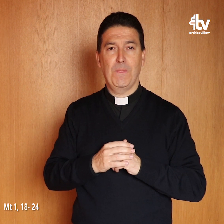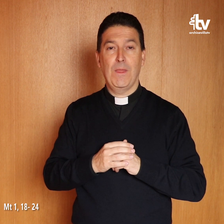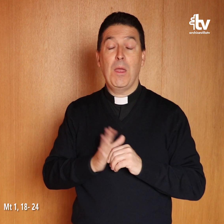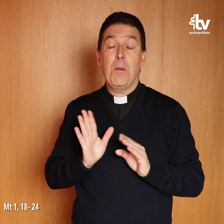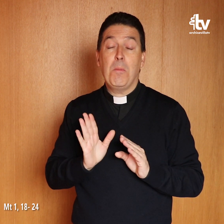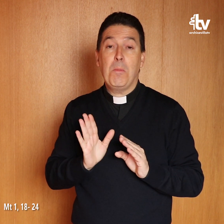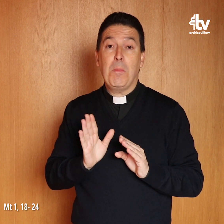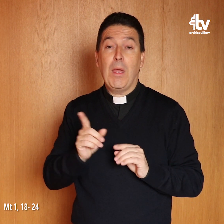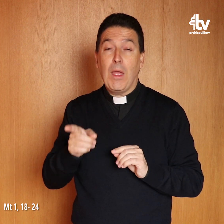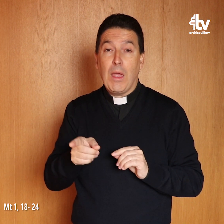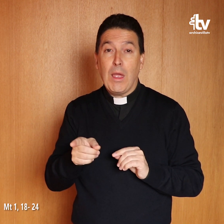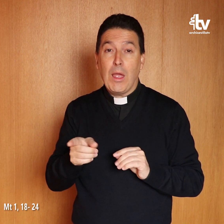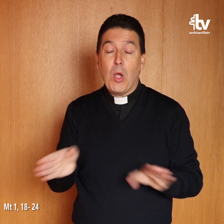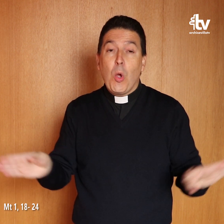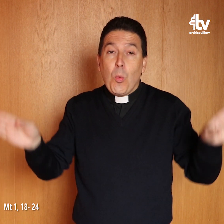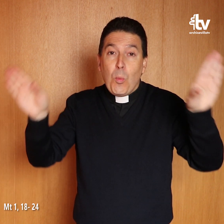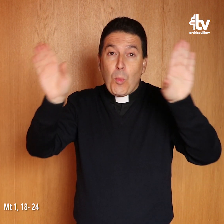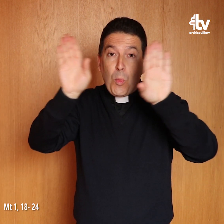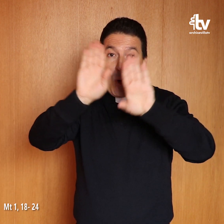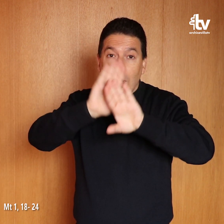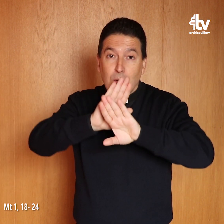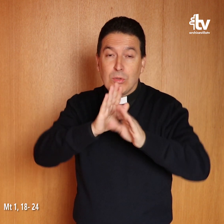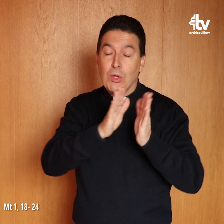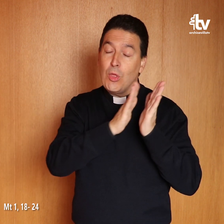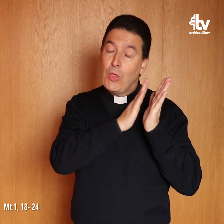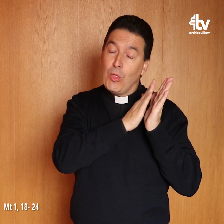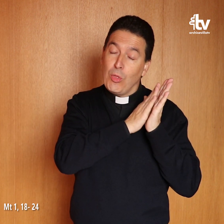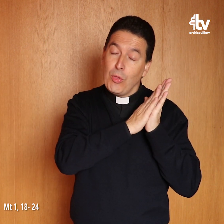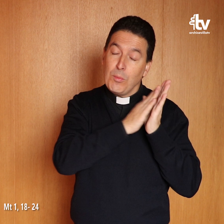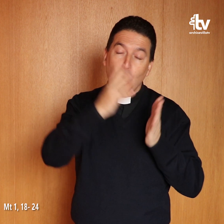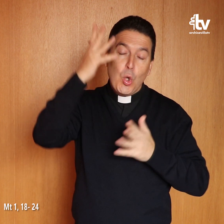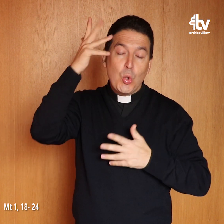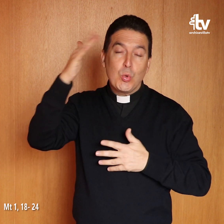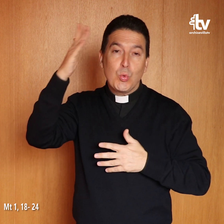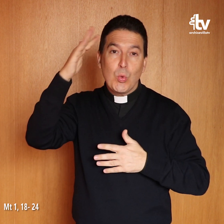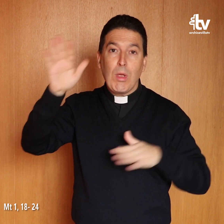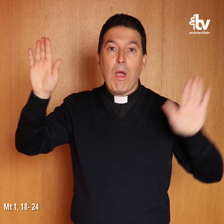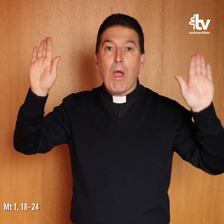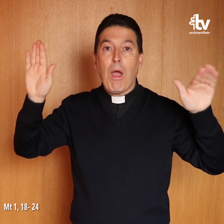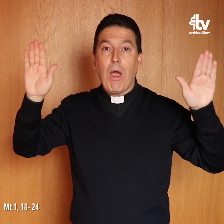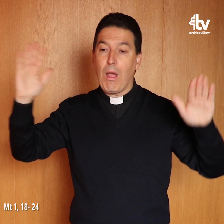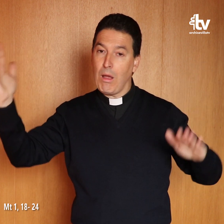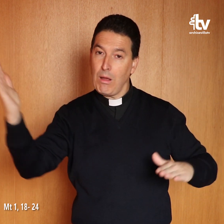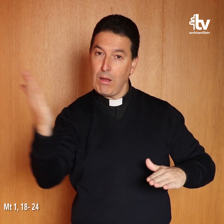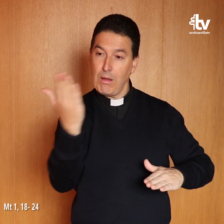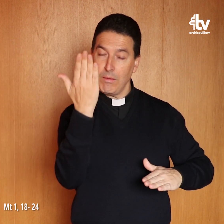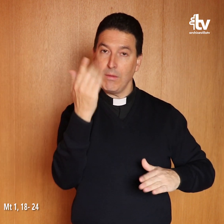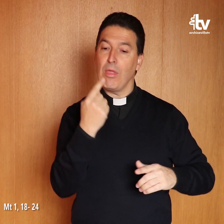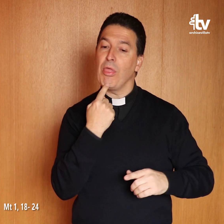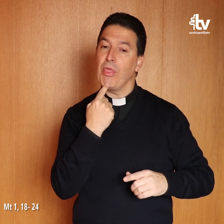Pero, apenas había tomado esta resolución, se le apareció en sueños un ángel del Señor, que